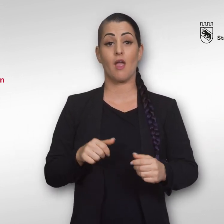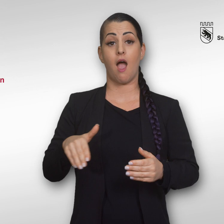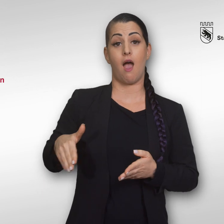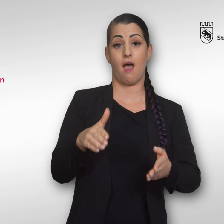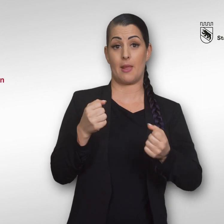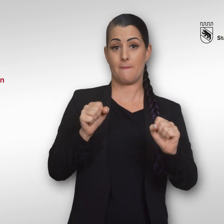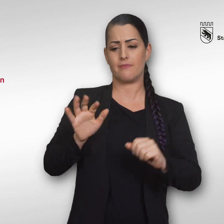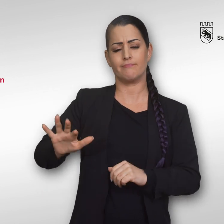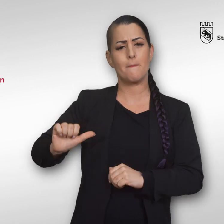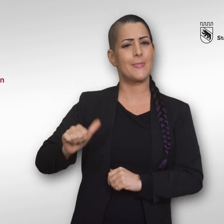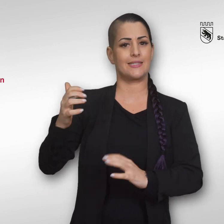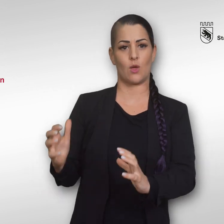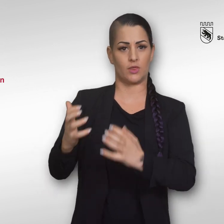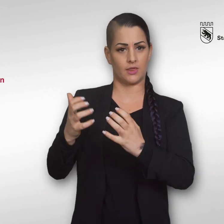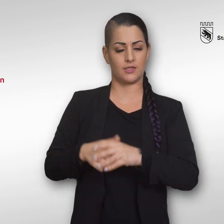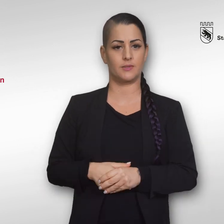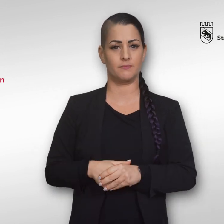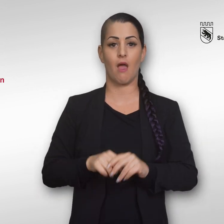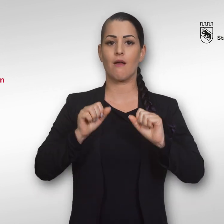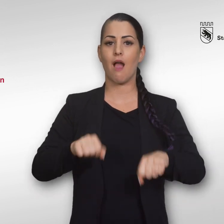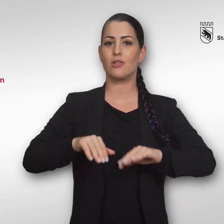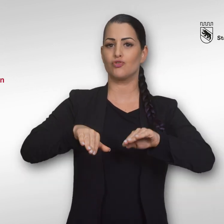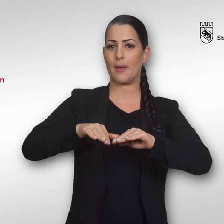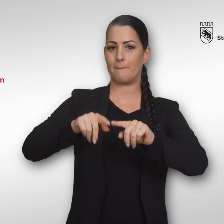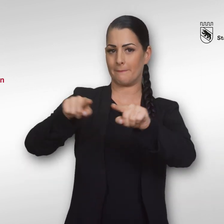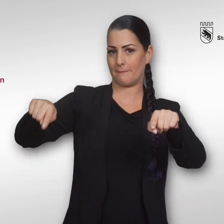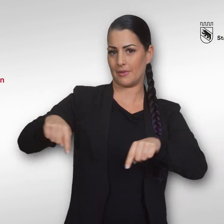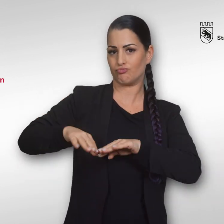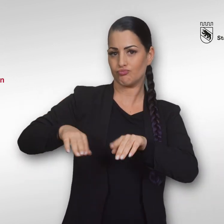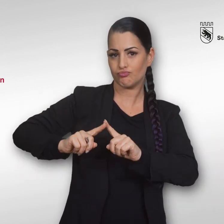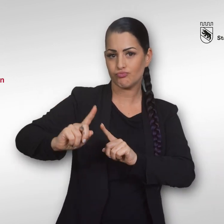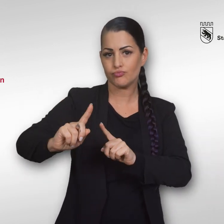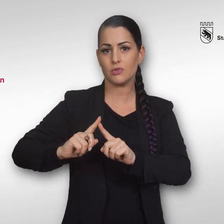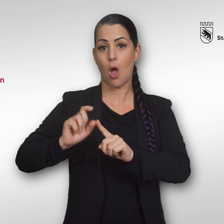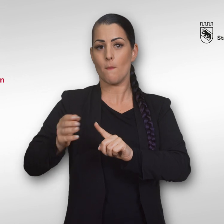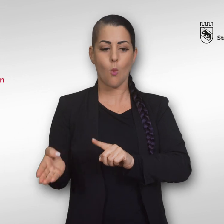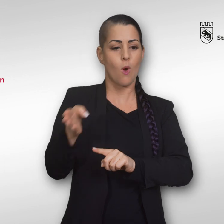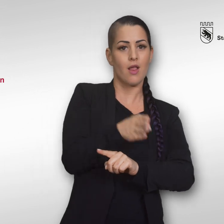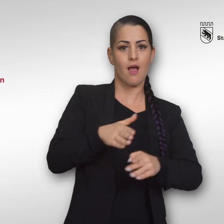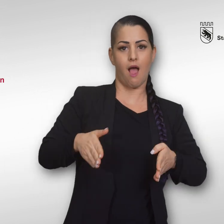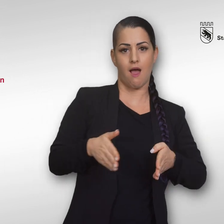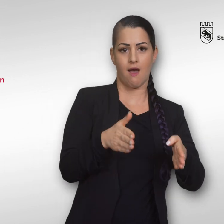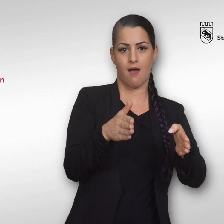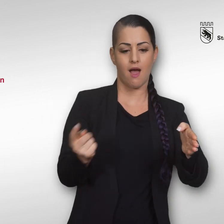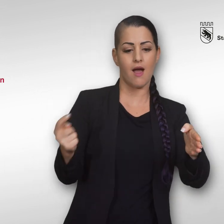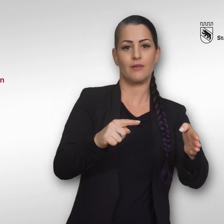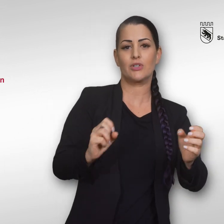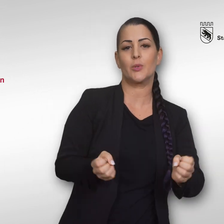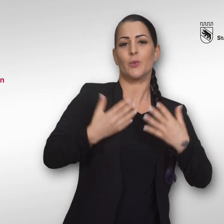Als besondere Attraktion bietet auch das Aarebad neben seinen Schwimmbecken die Möglichkeit, sich im kühlen Nass der